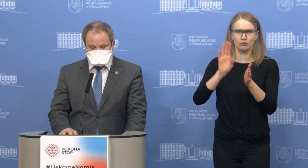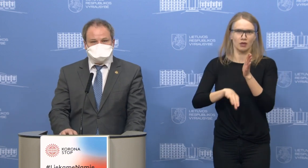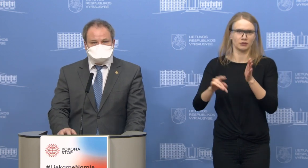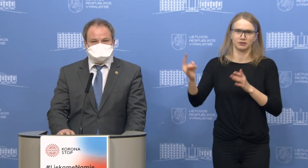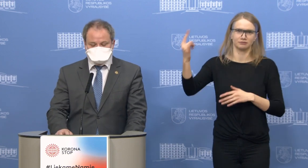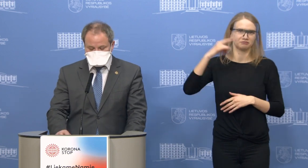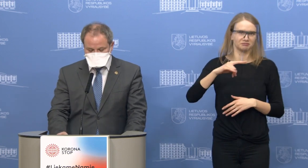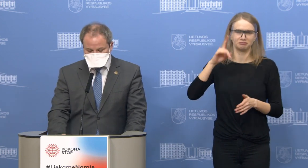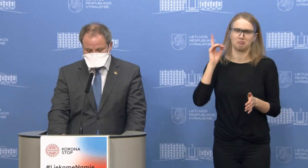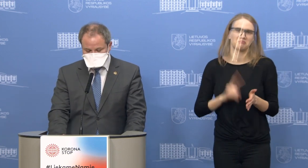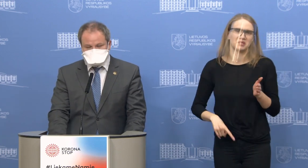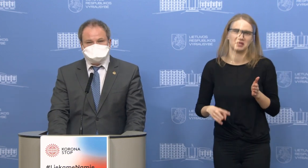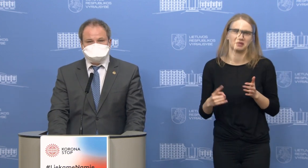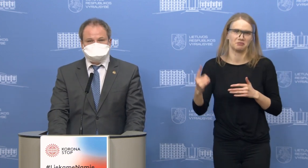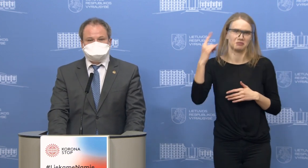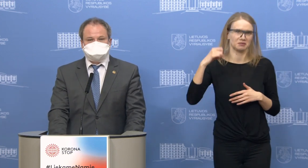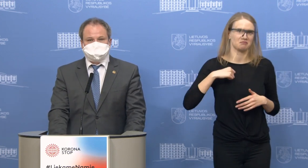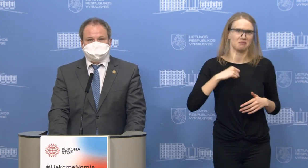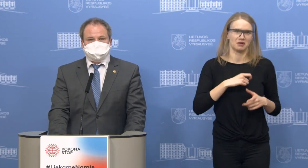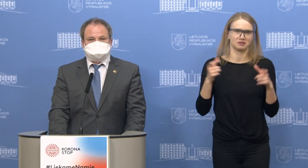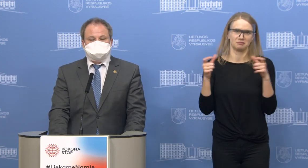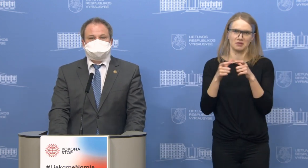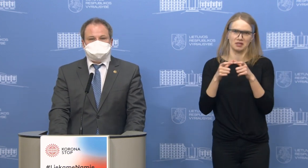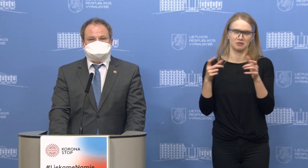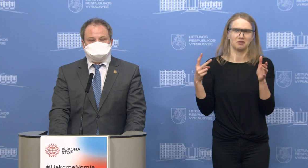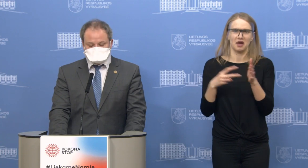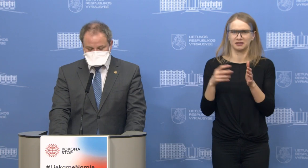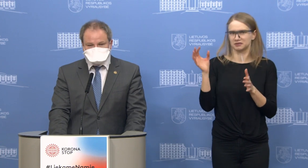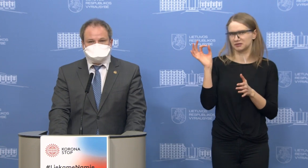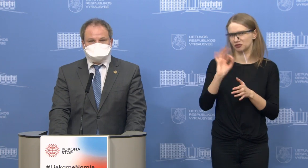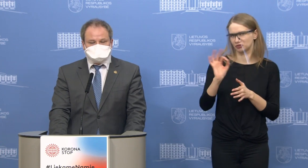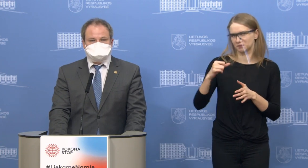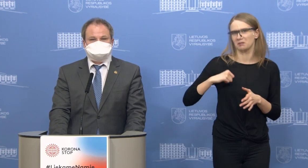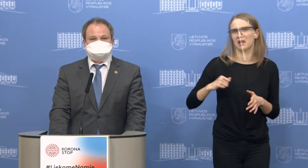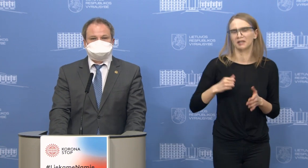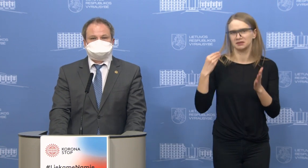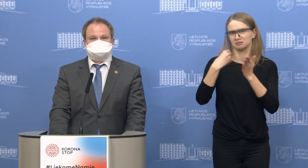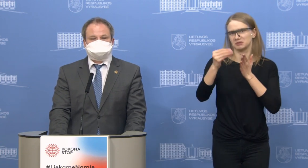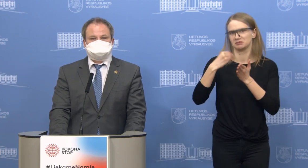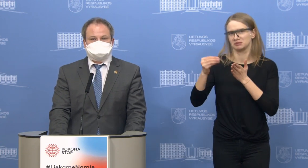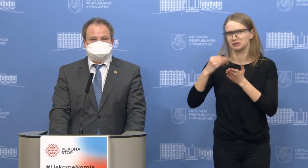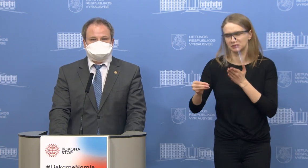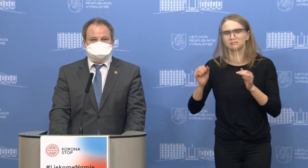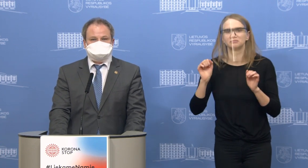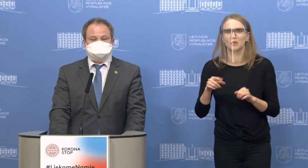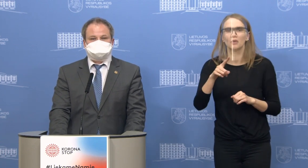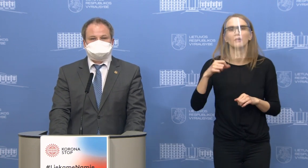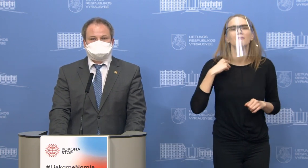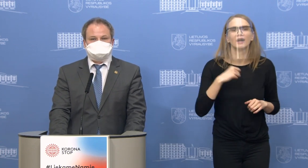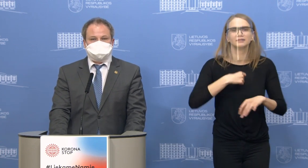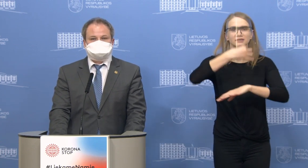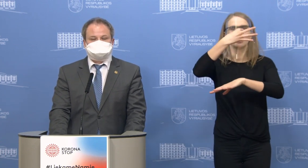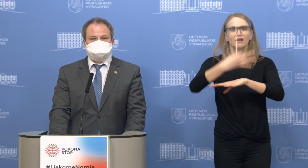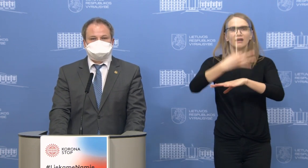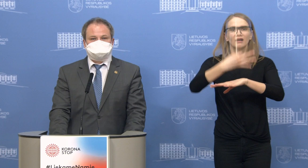ir pigiomis avialinijomis. Vilietų kainos tikrai yra įkandamos, tai dėl to tie skrydžiai mes nematome